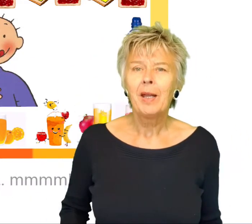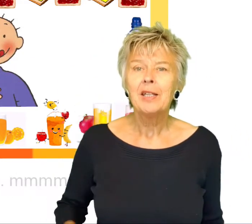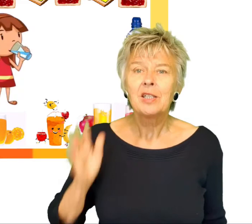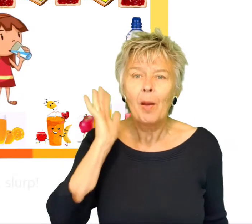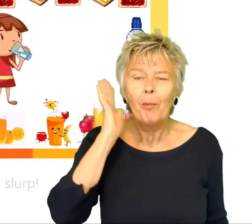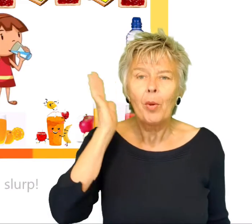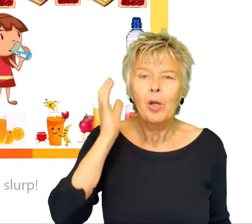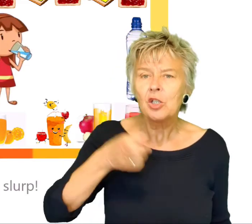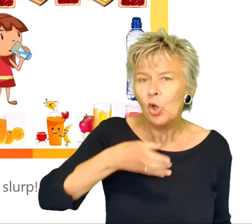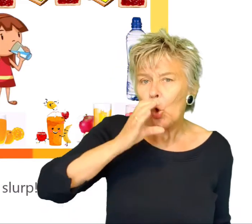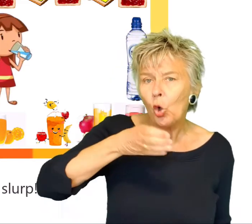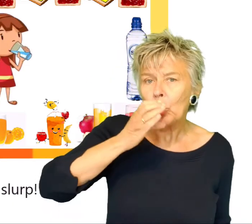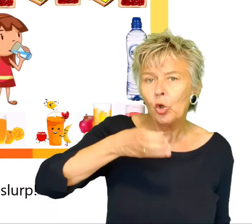Sappige slokken.